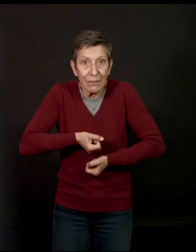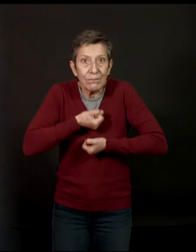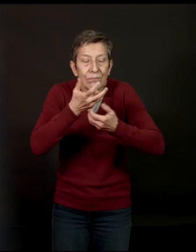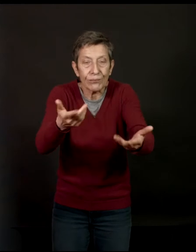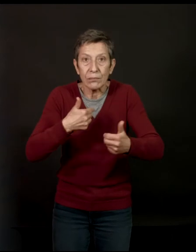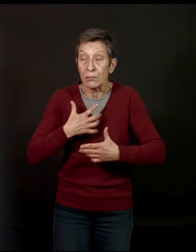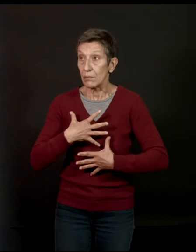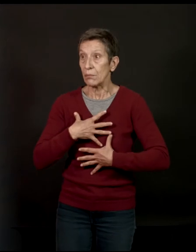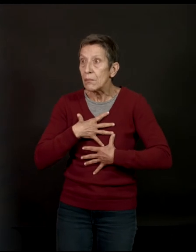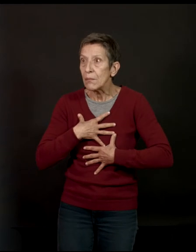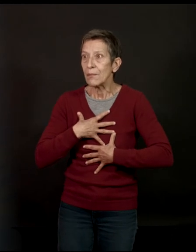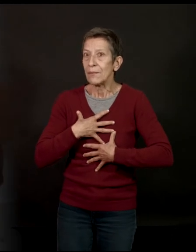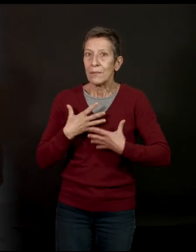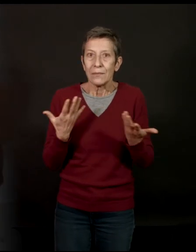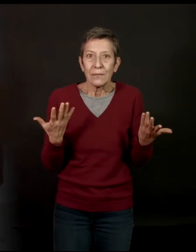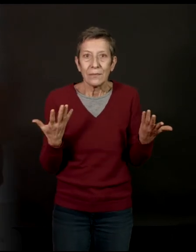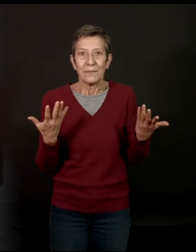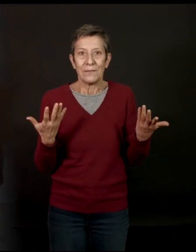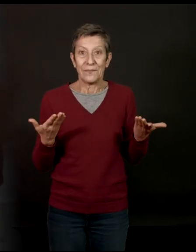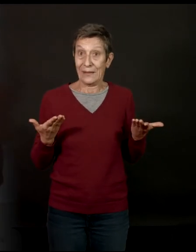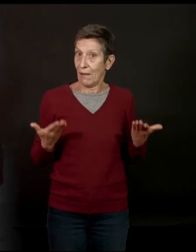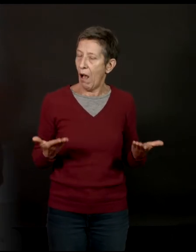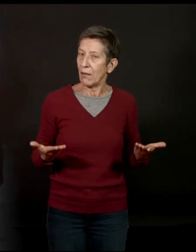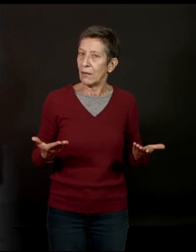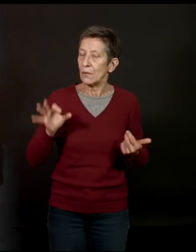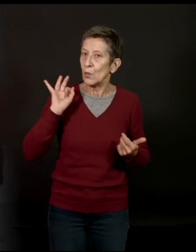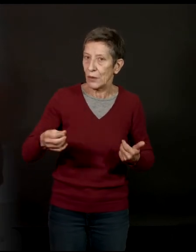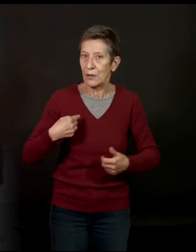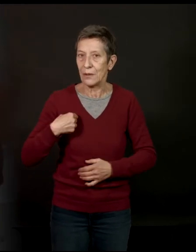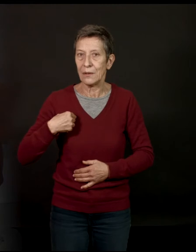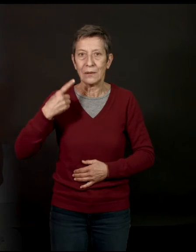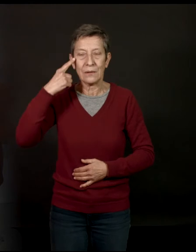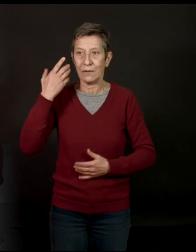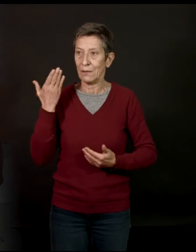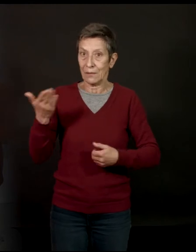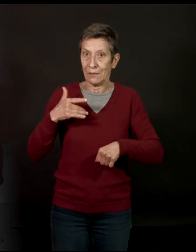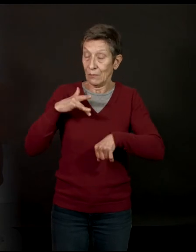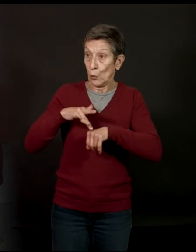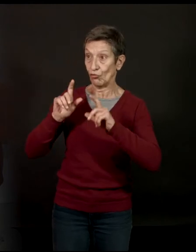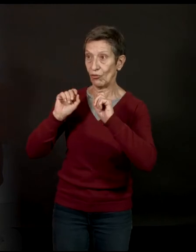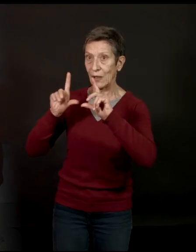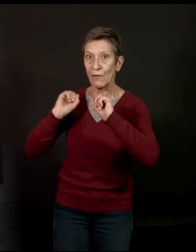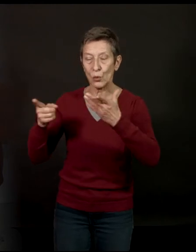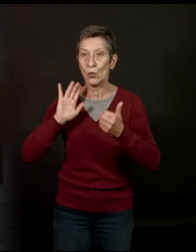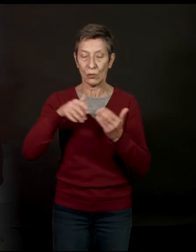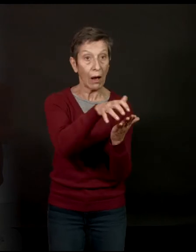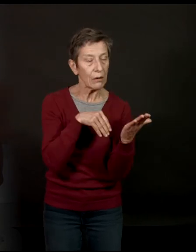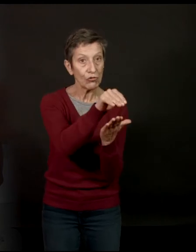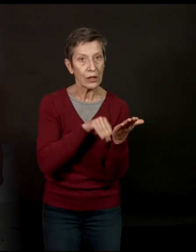bouleversante, d'une certaine façon. Et c'est vrai que c'est ça où je me suis dit, une fois que j'ai fait cette interview et le papier, me suis dit, voilà, c'est ça que je veux